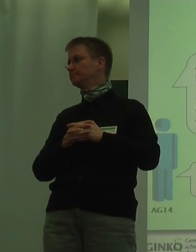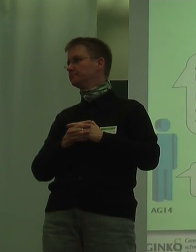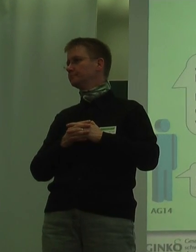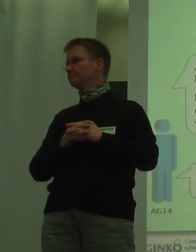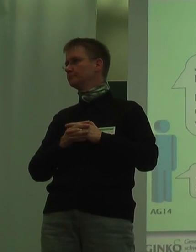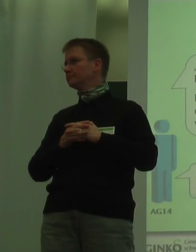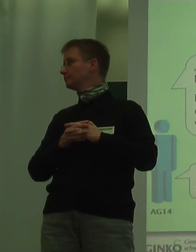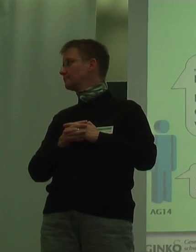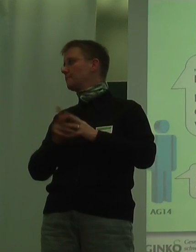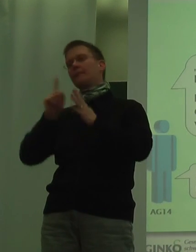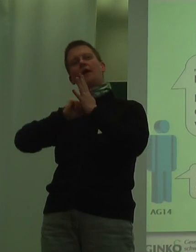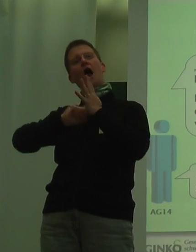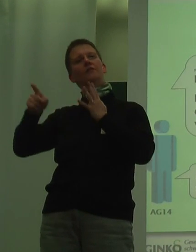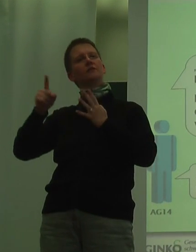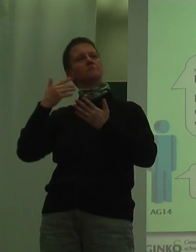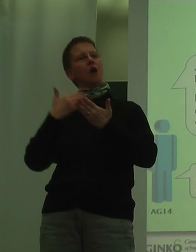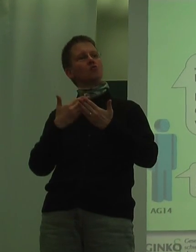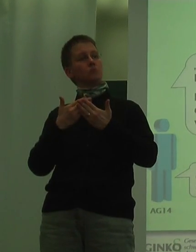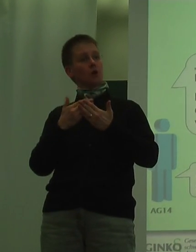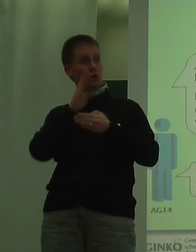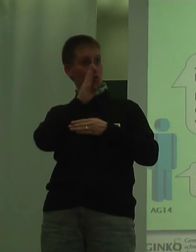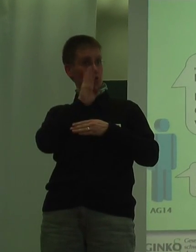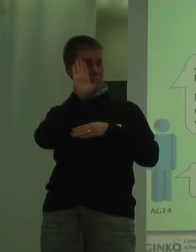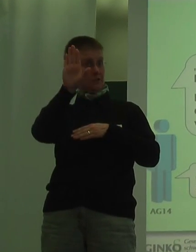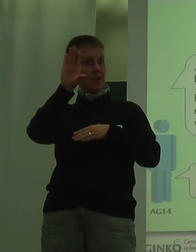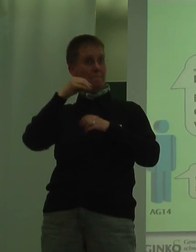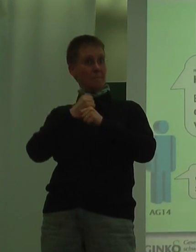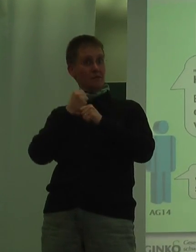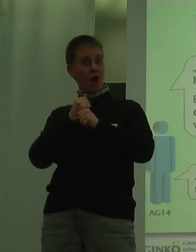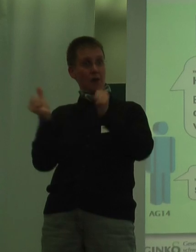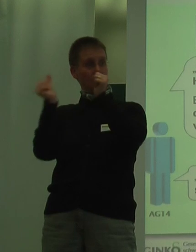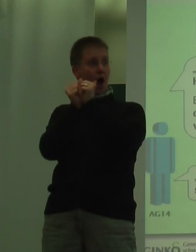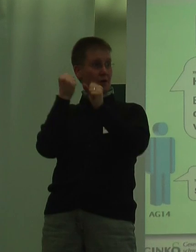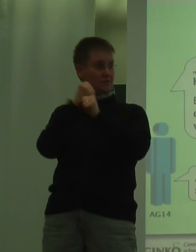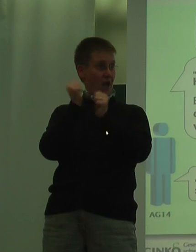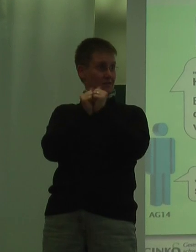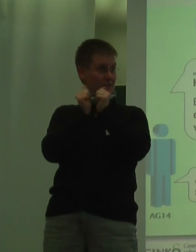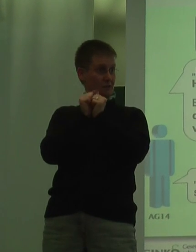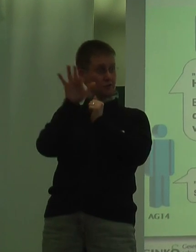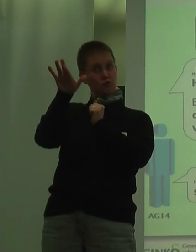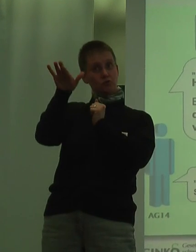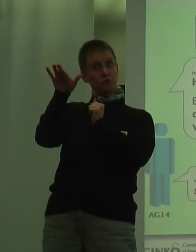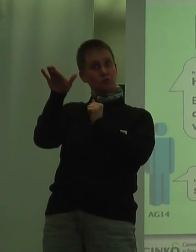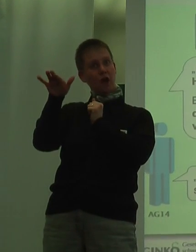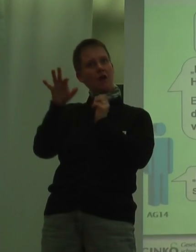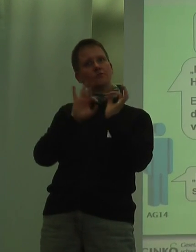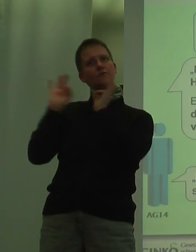Eine andere Frage. Nutzt Ihr Mitarbeiter eine Arbeitsassistenz? Also jemanden, der für die Linie übernimmt, die aufgrund seiner